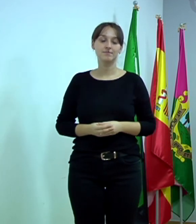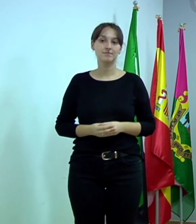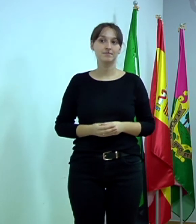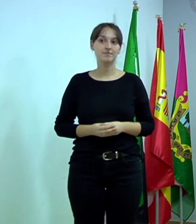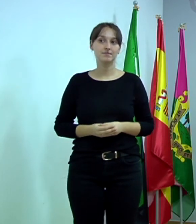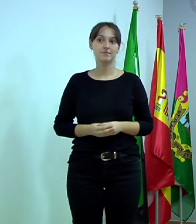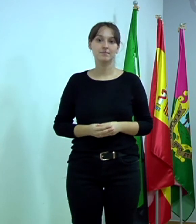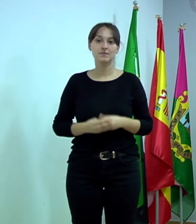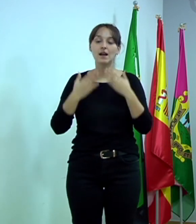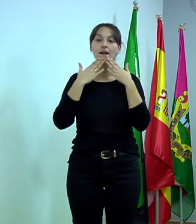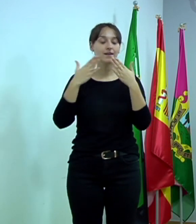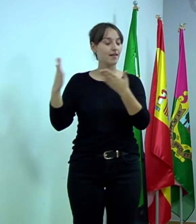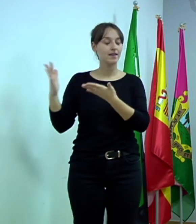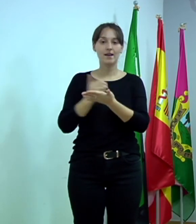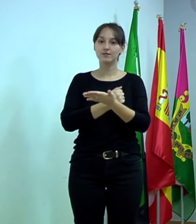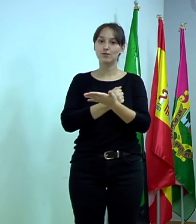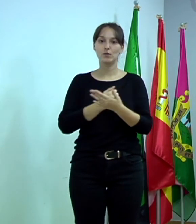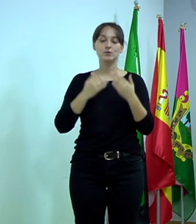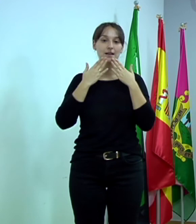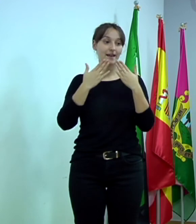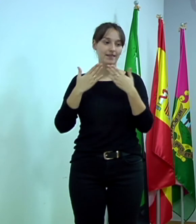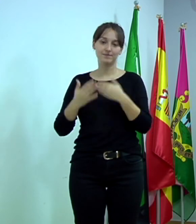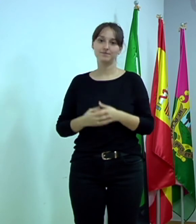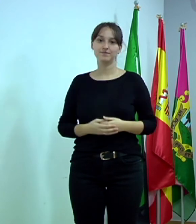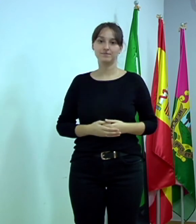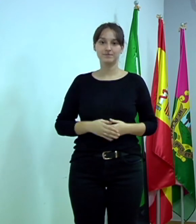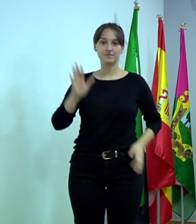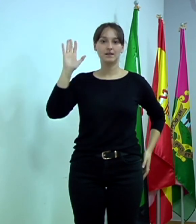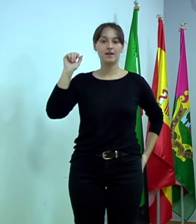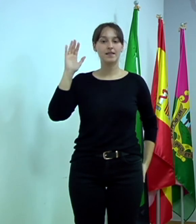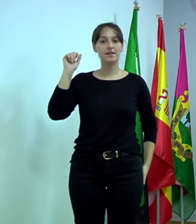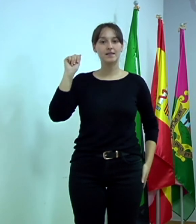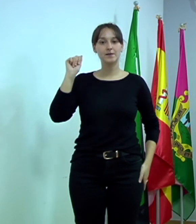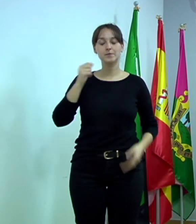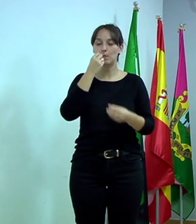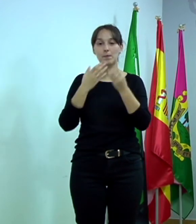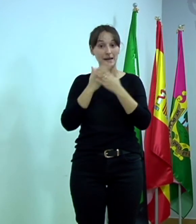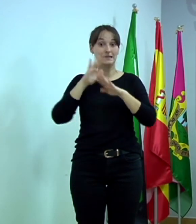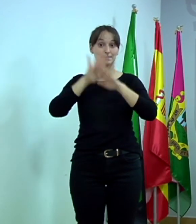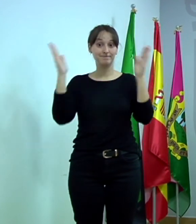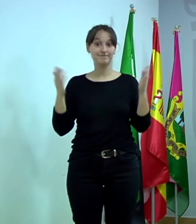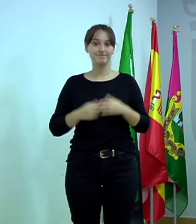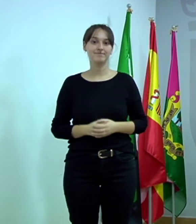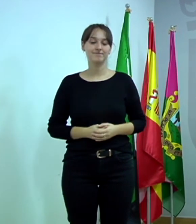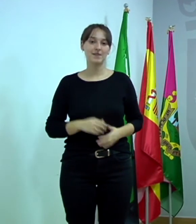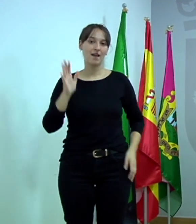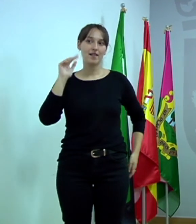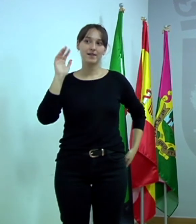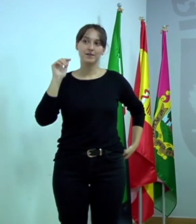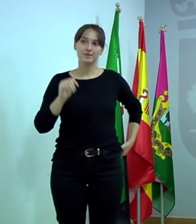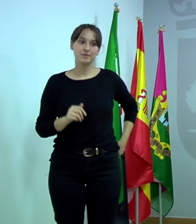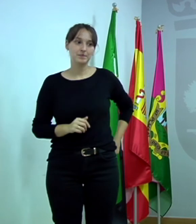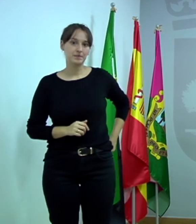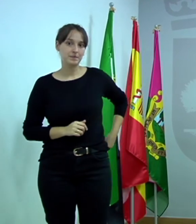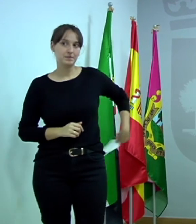Muchas gracias a todos. A vosotros. Adiós, buena mañana. Adiós. Hasta